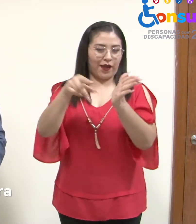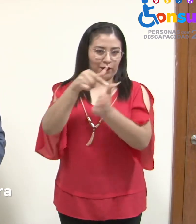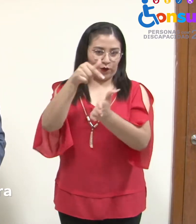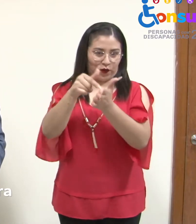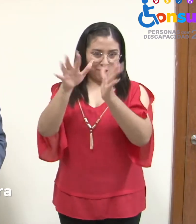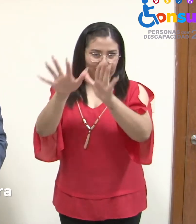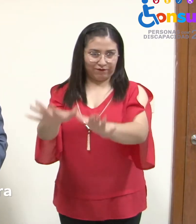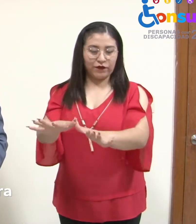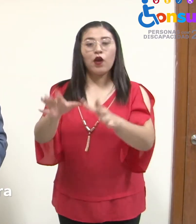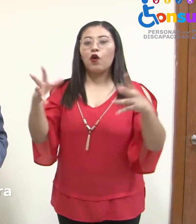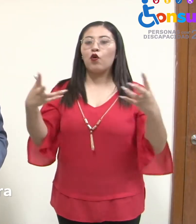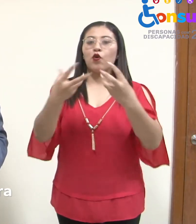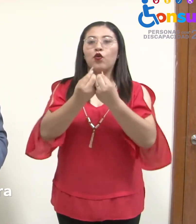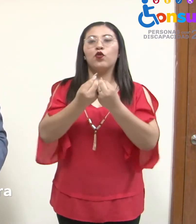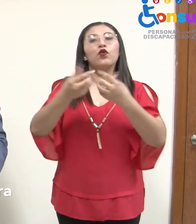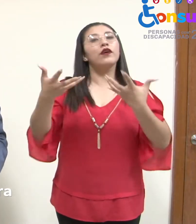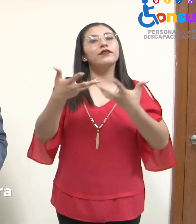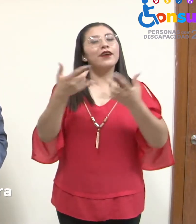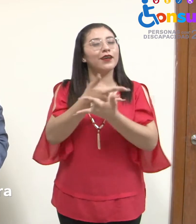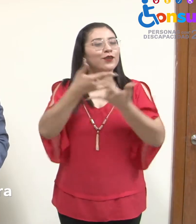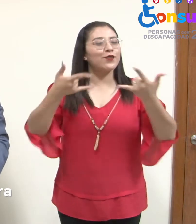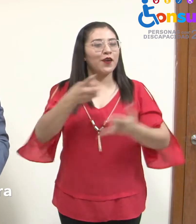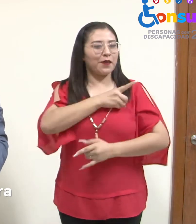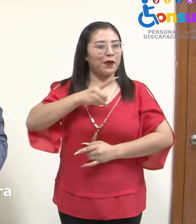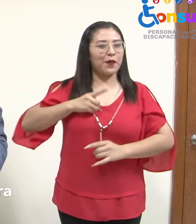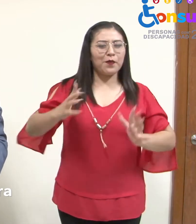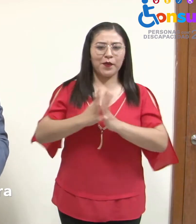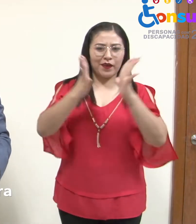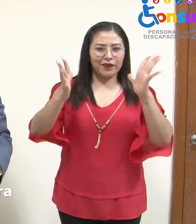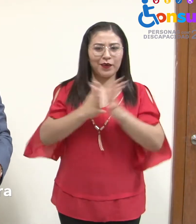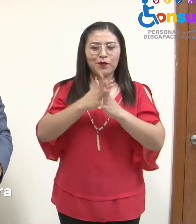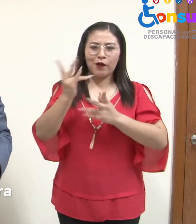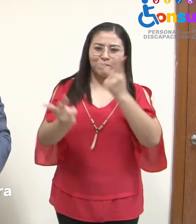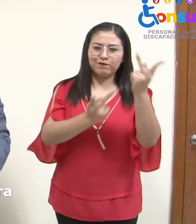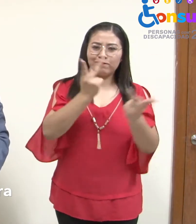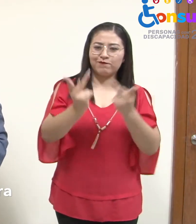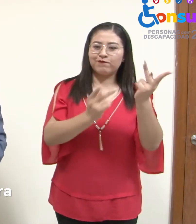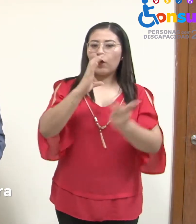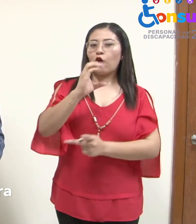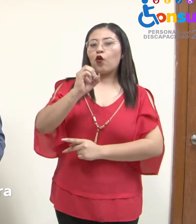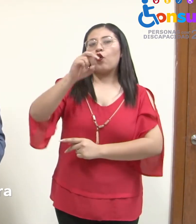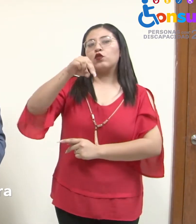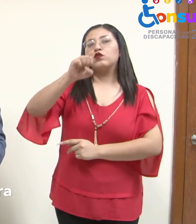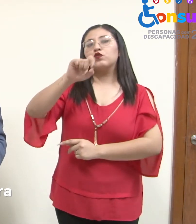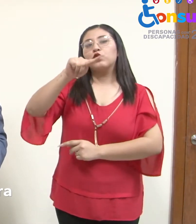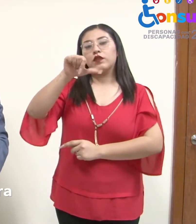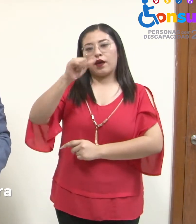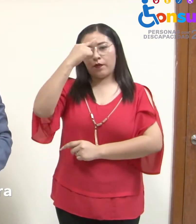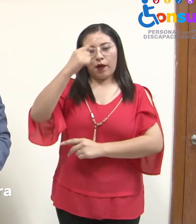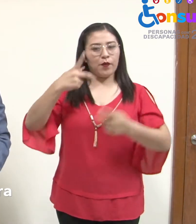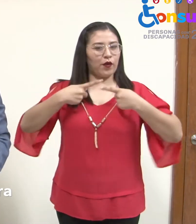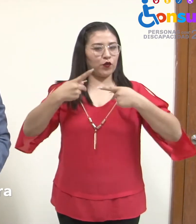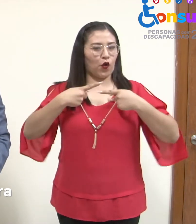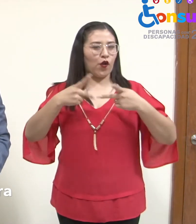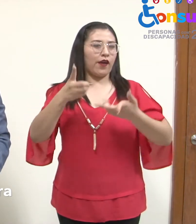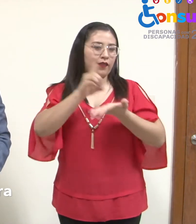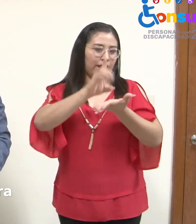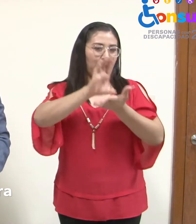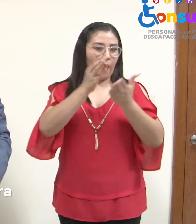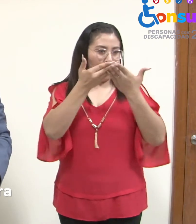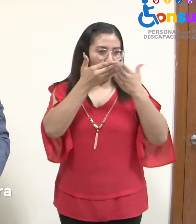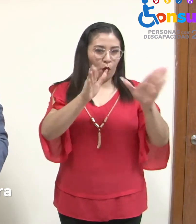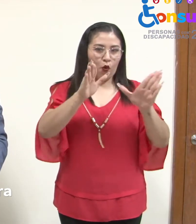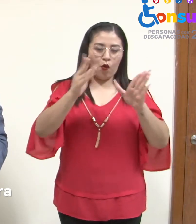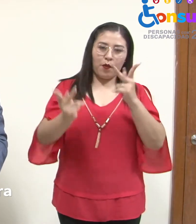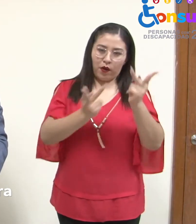juntos hagamos historia. Hay que participar en la consulta pública dirigida a las personas con discapacidad para llevar a cabo la